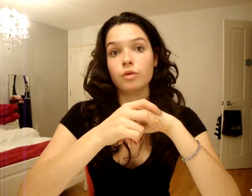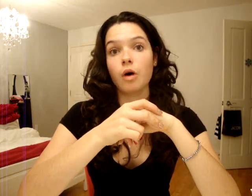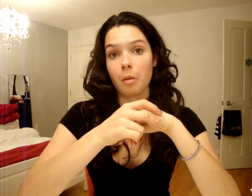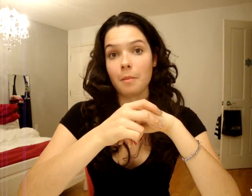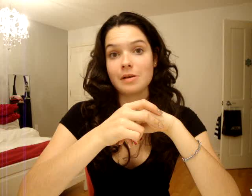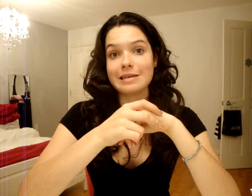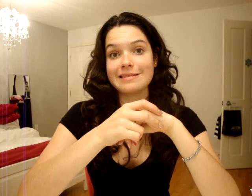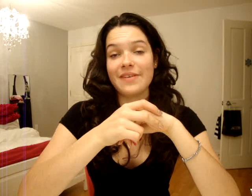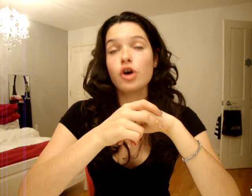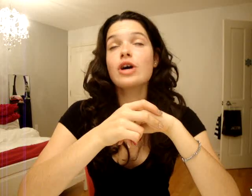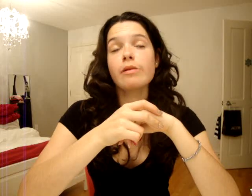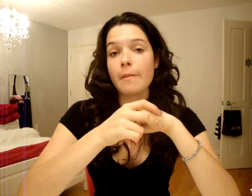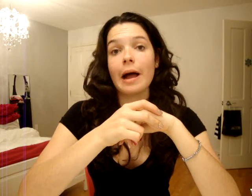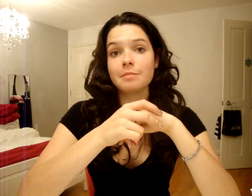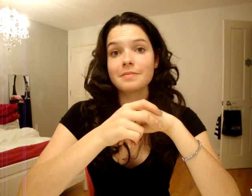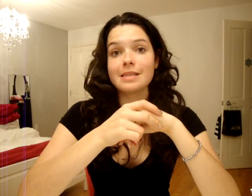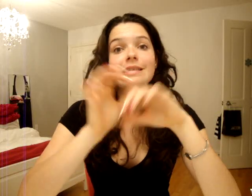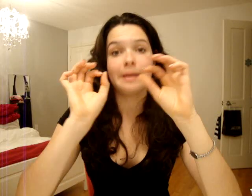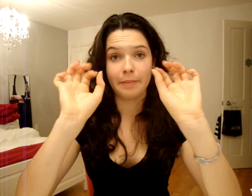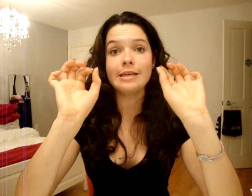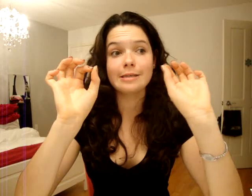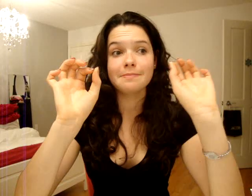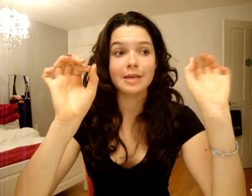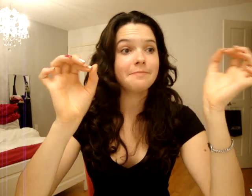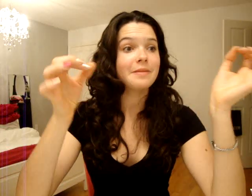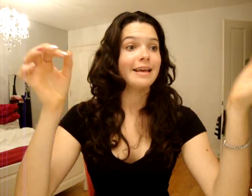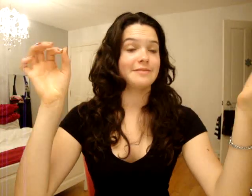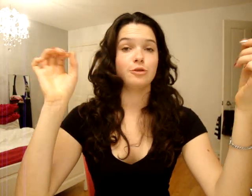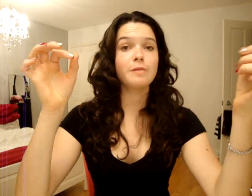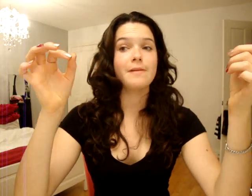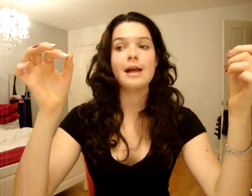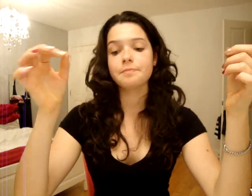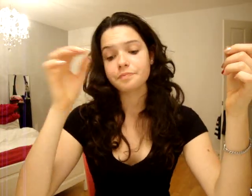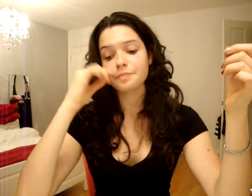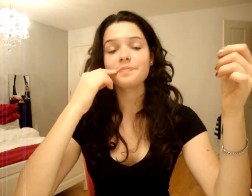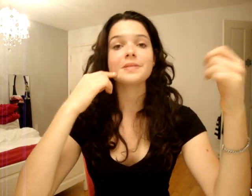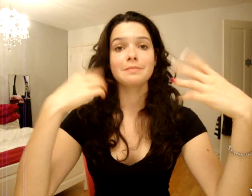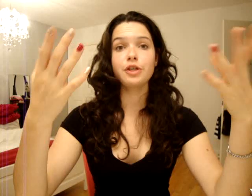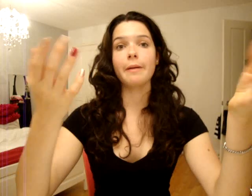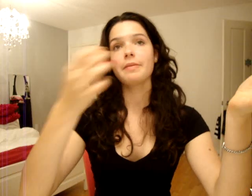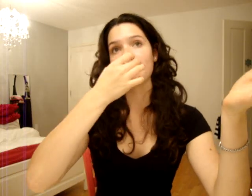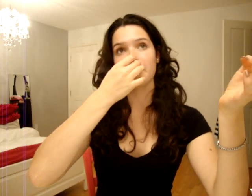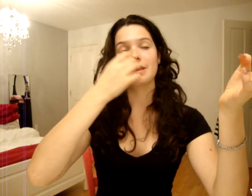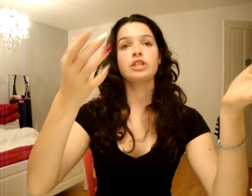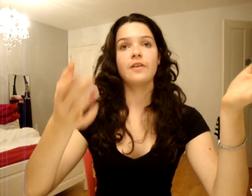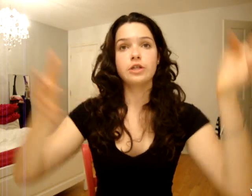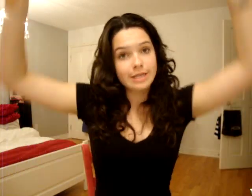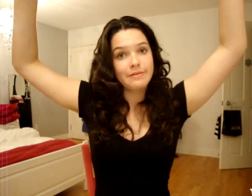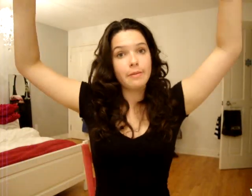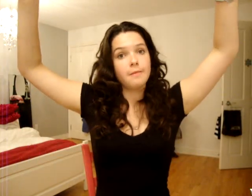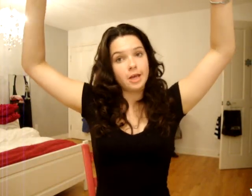Non. Ça fait horriblement mal. Ça pince. OK. Ça fait super mal. Puis justement, quand tu te fais tirer, tu lèves tes bras. Puis